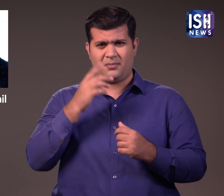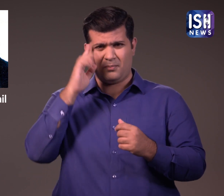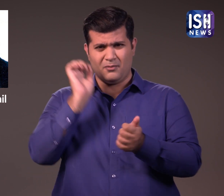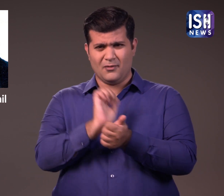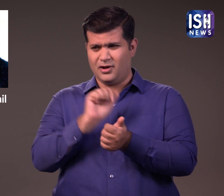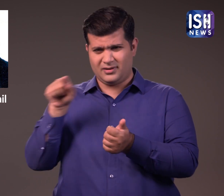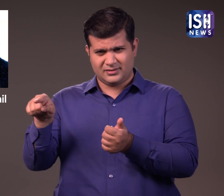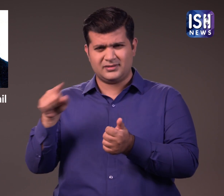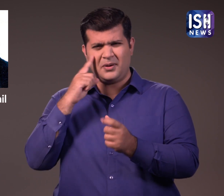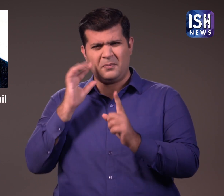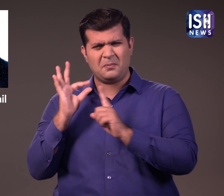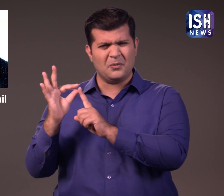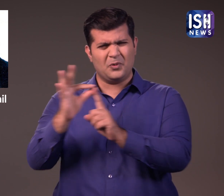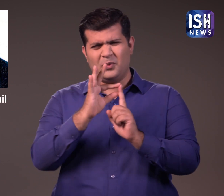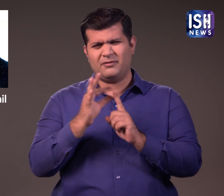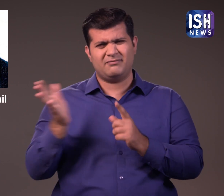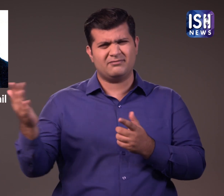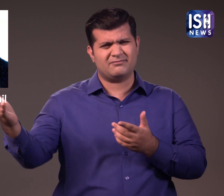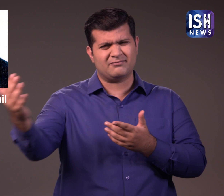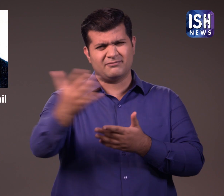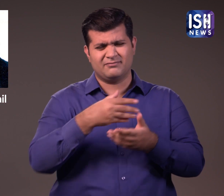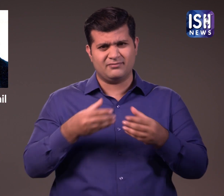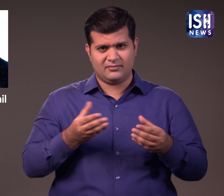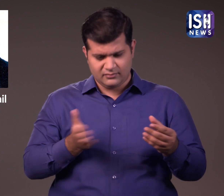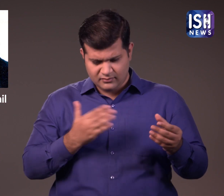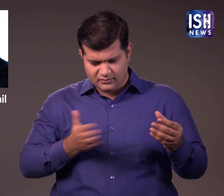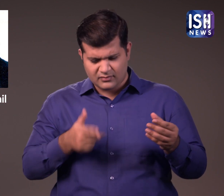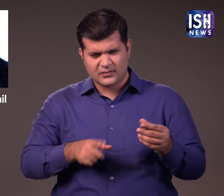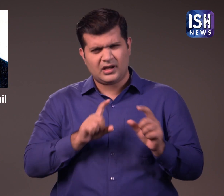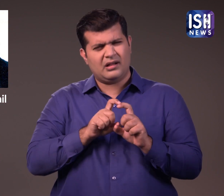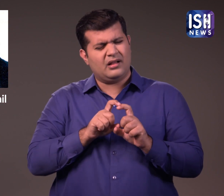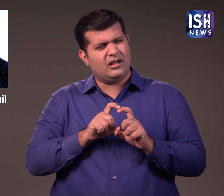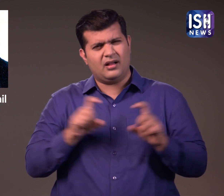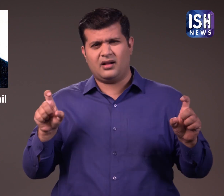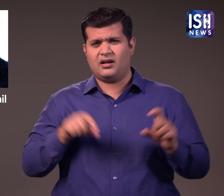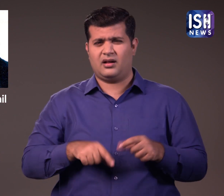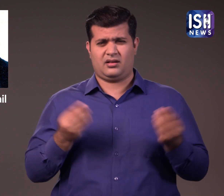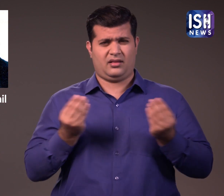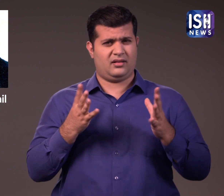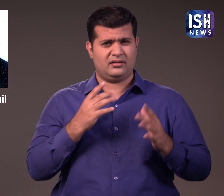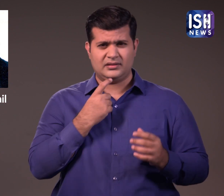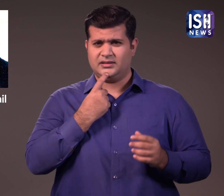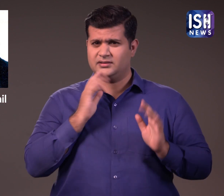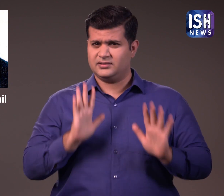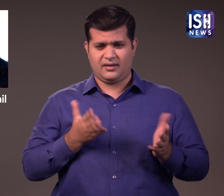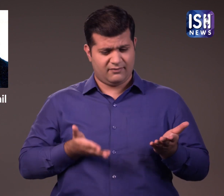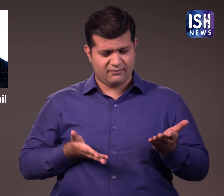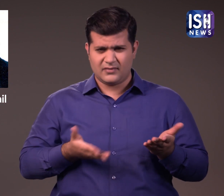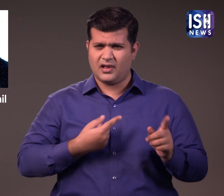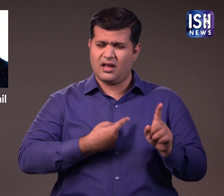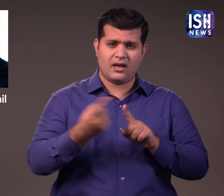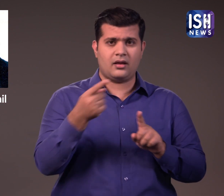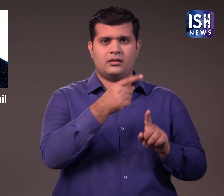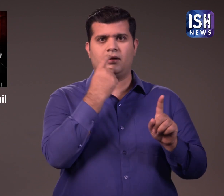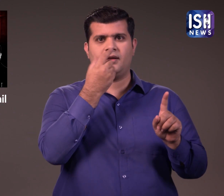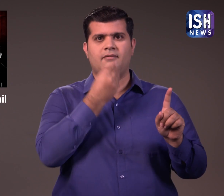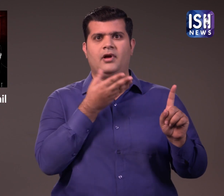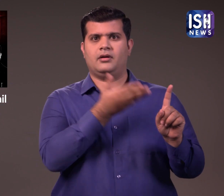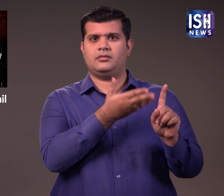पुलिस ने इर्फान के खिलाफ जो सुबूत जुटाए है वह बेहत घंबीर है इसलिए उसे जमानत नहीं दी जा सकती